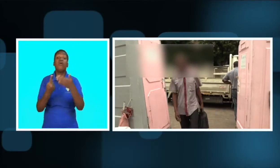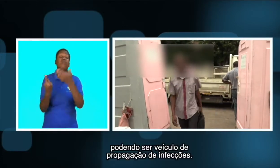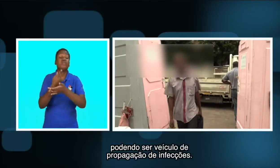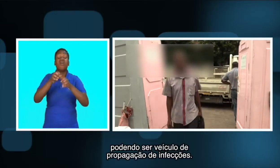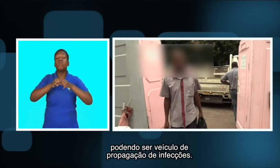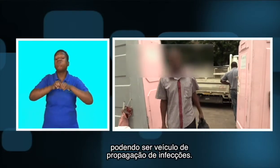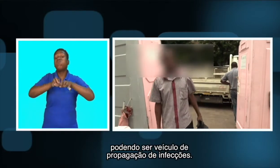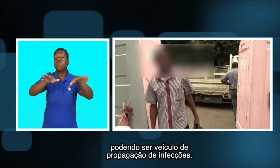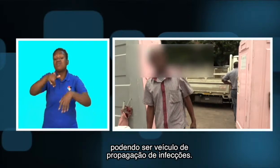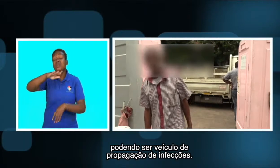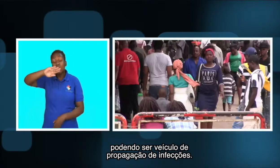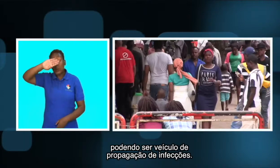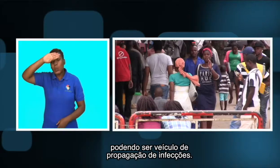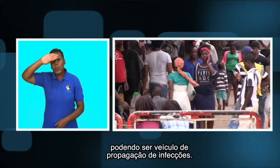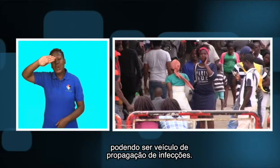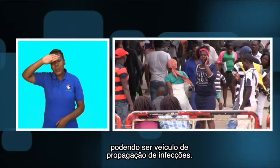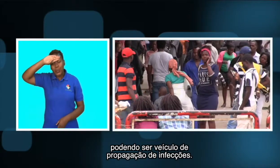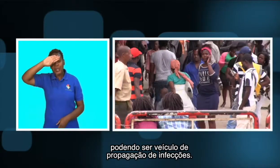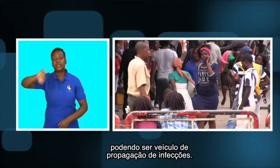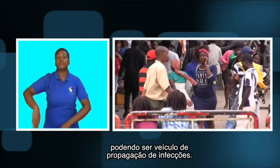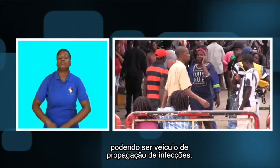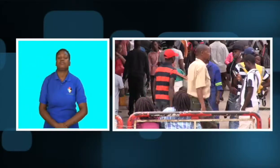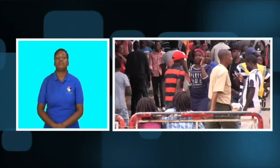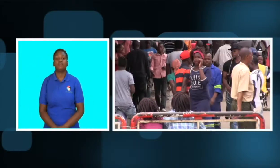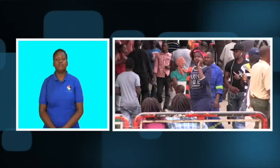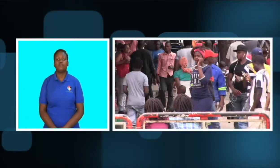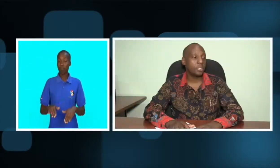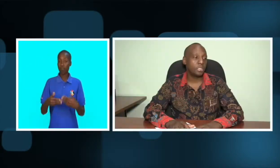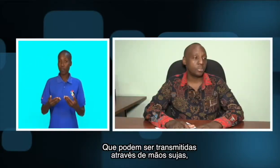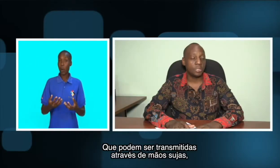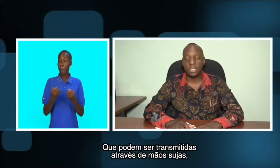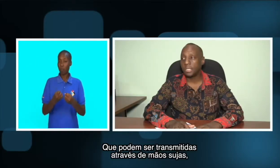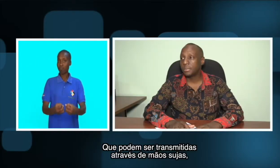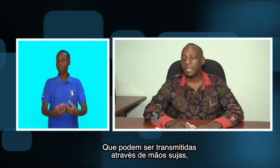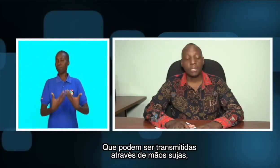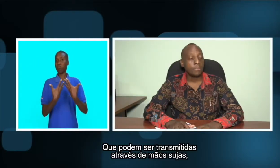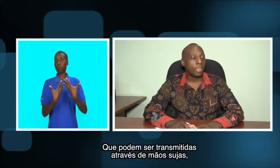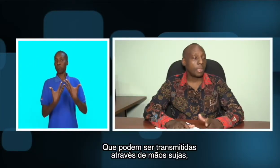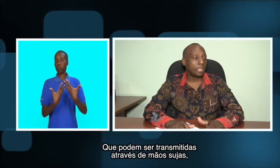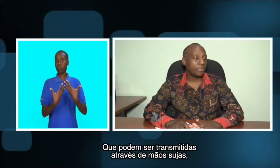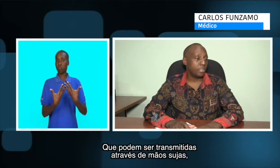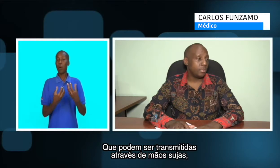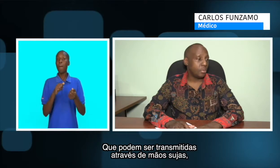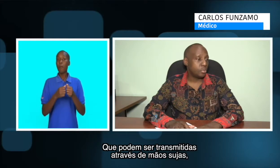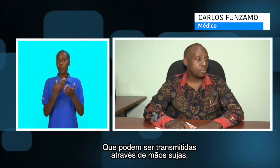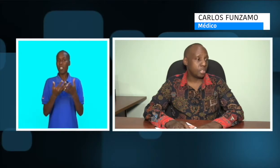podendo ser veículo de propagação de infeções. As ser transmitidas através de mãos sujas.